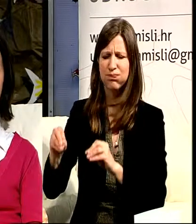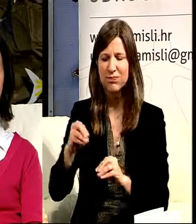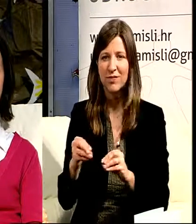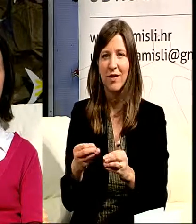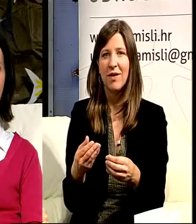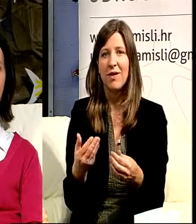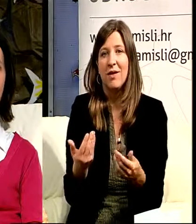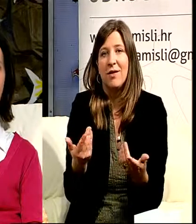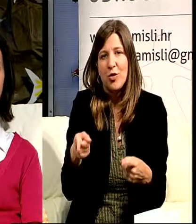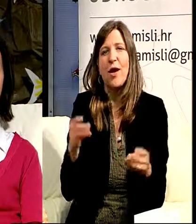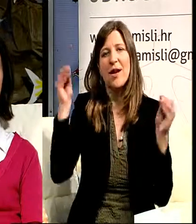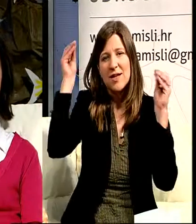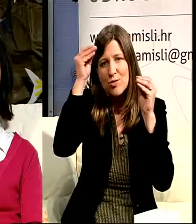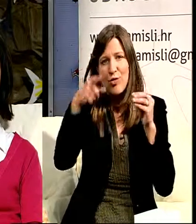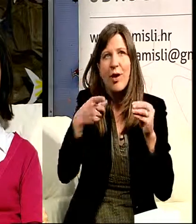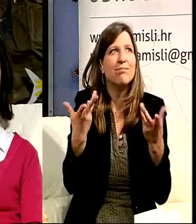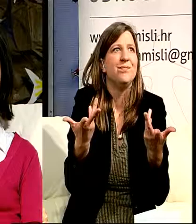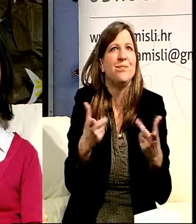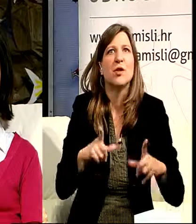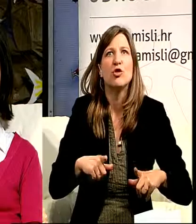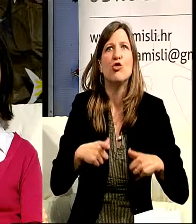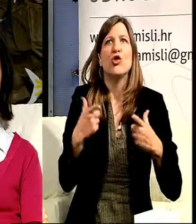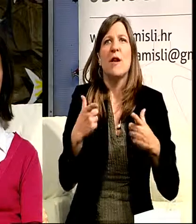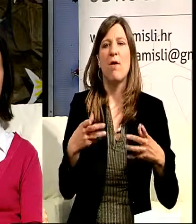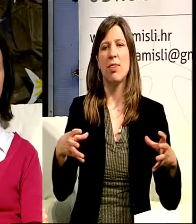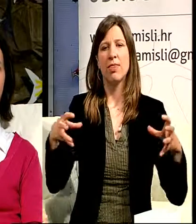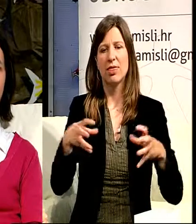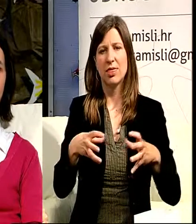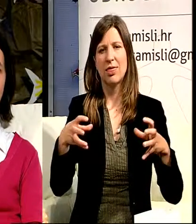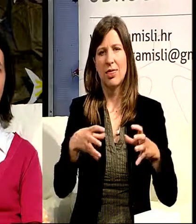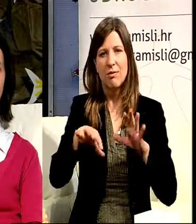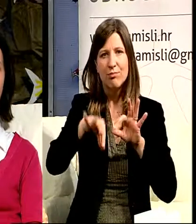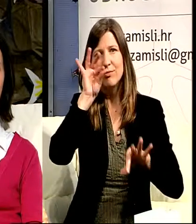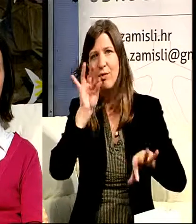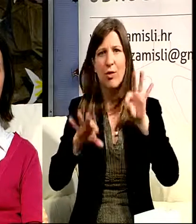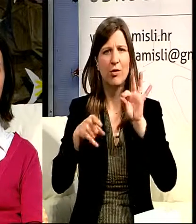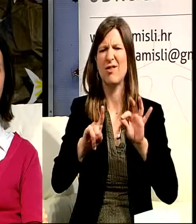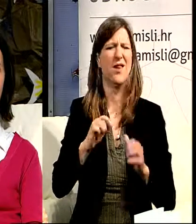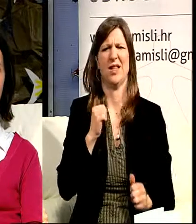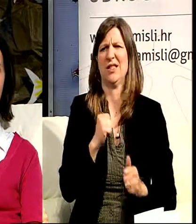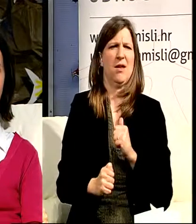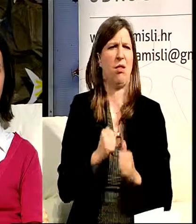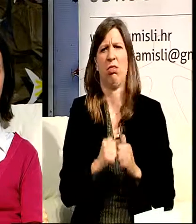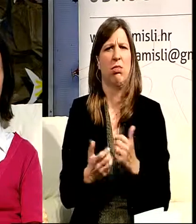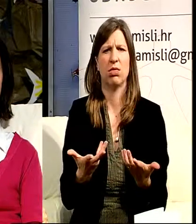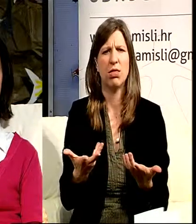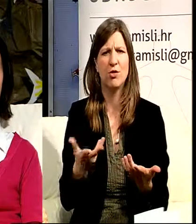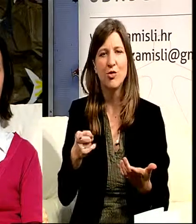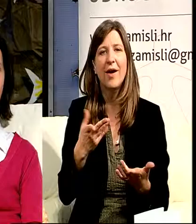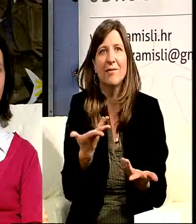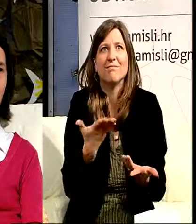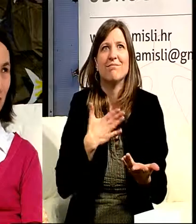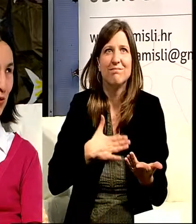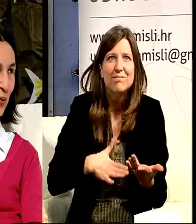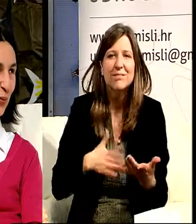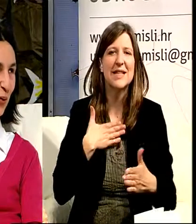Ali sve su to čari tog života u zajednici. To nije ništa zločesto. To je da pače vrlo dražesno.